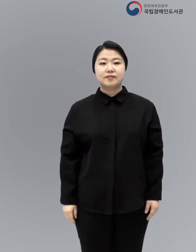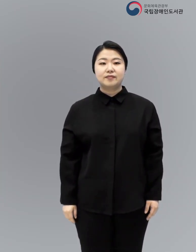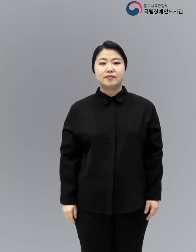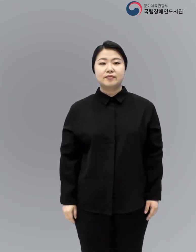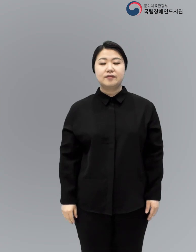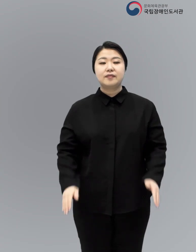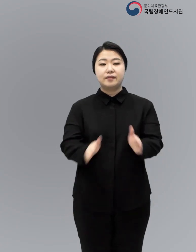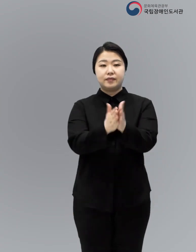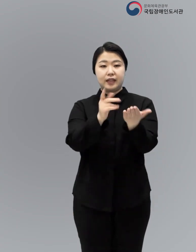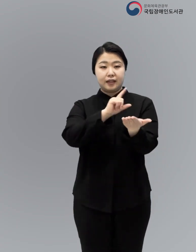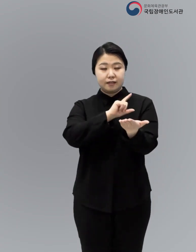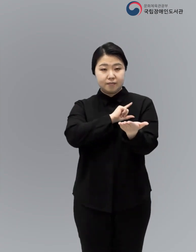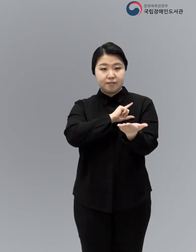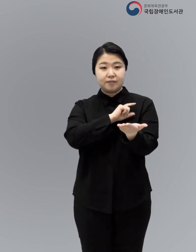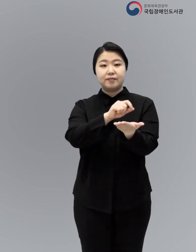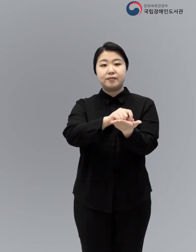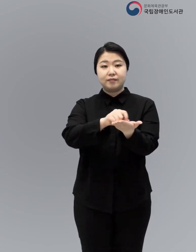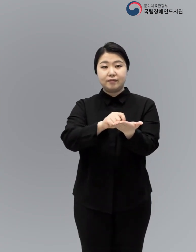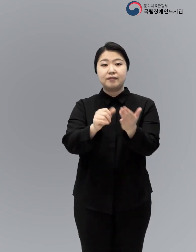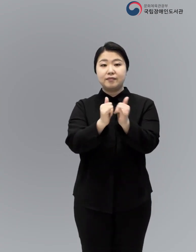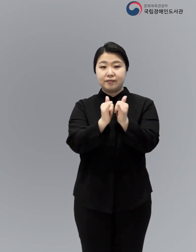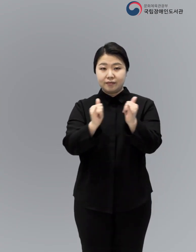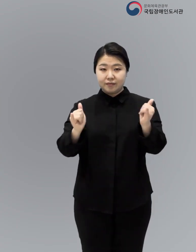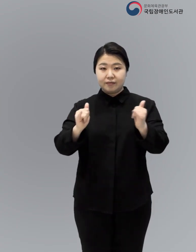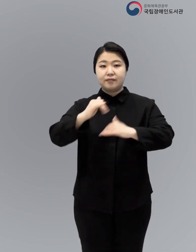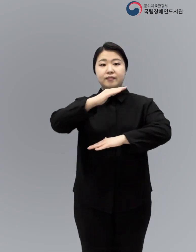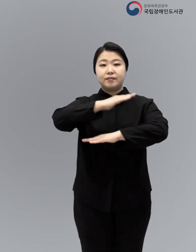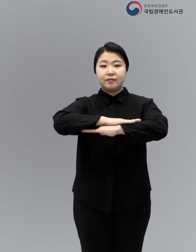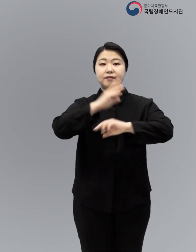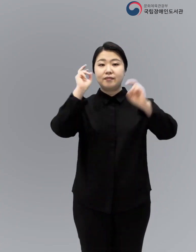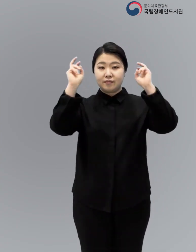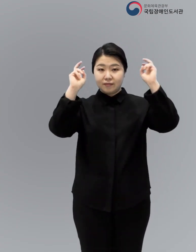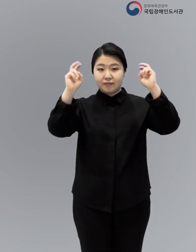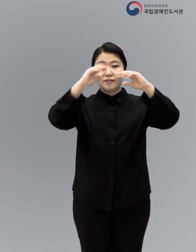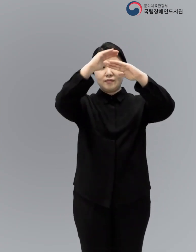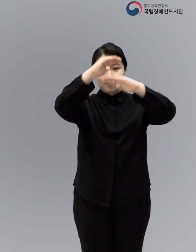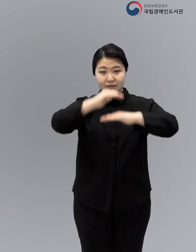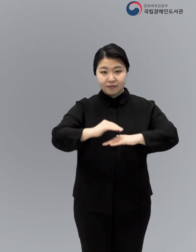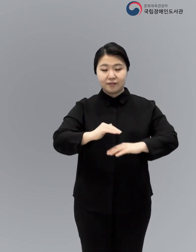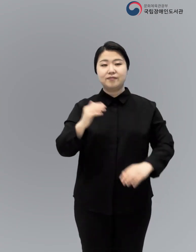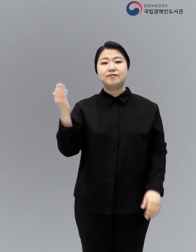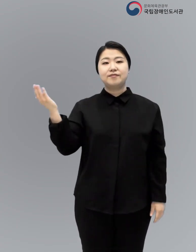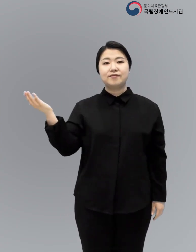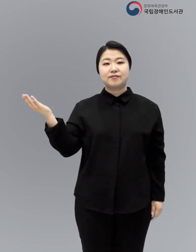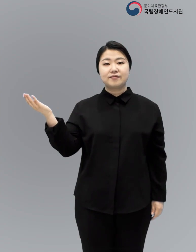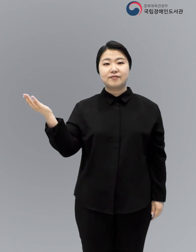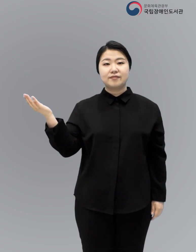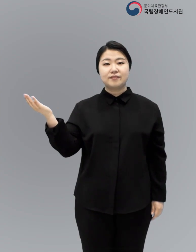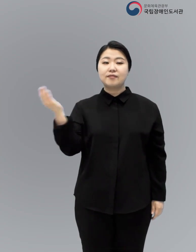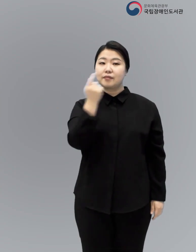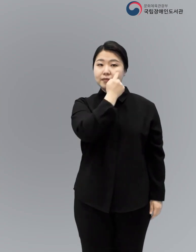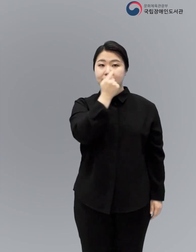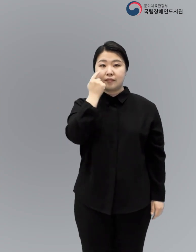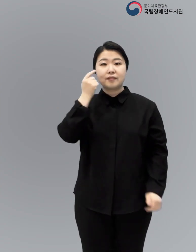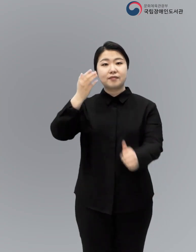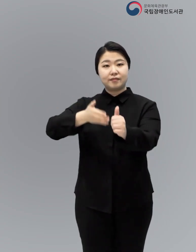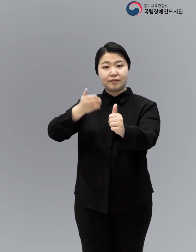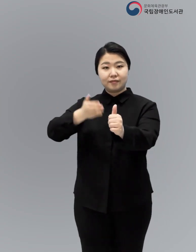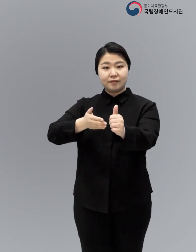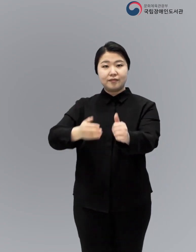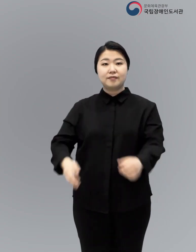도서명 드라큘라 저자 브램 스토커 드림 헤르난도 비센테